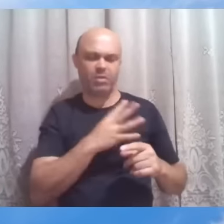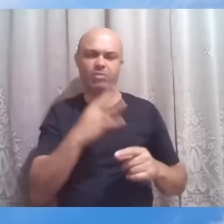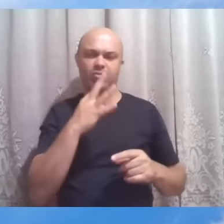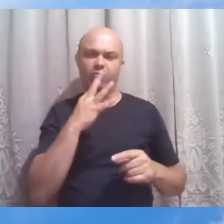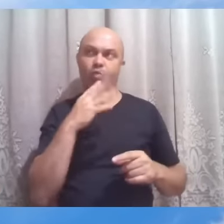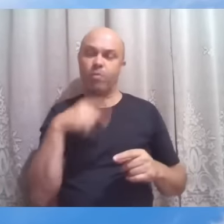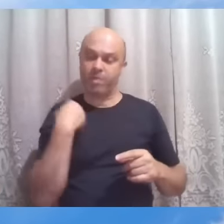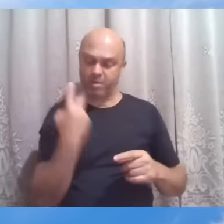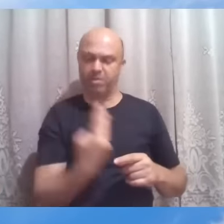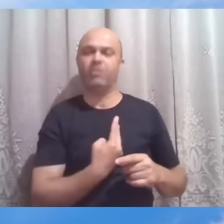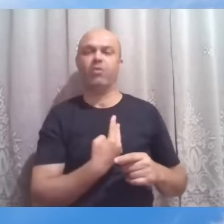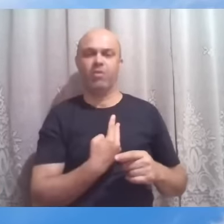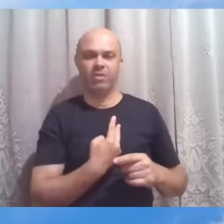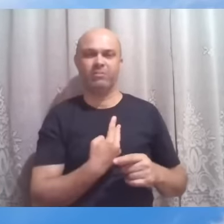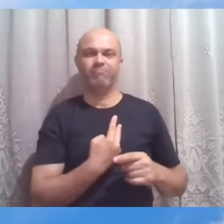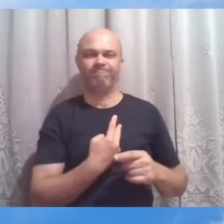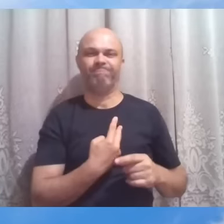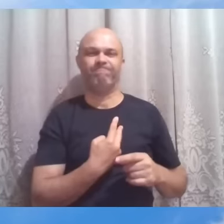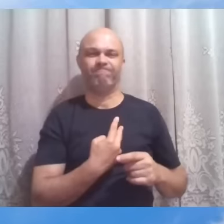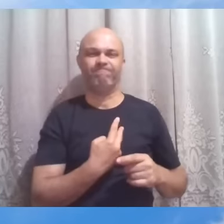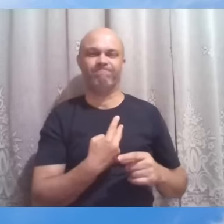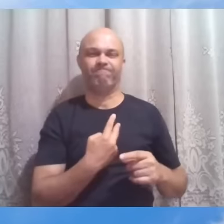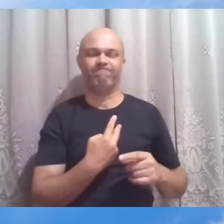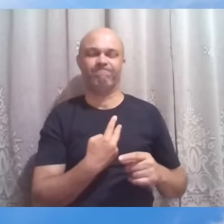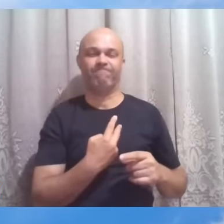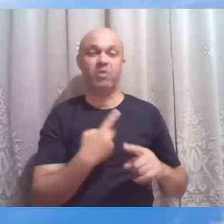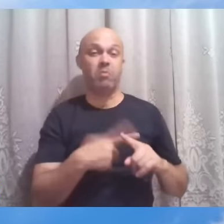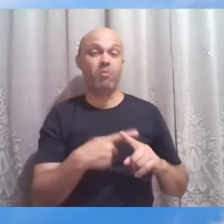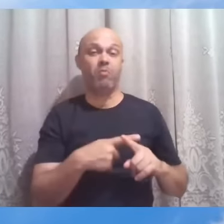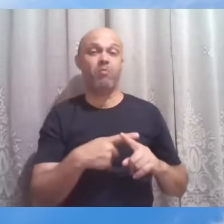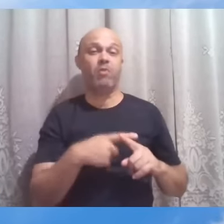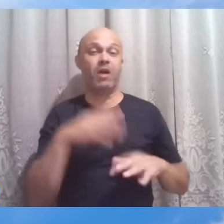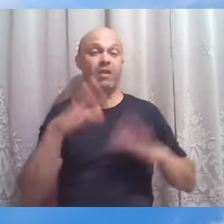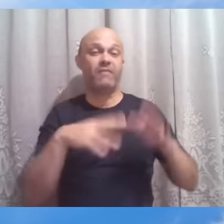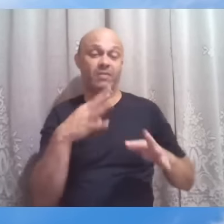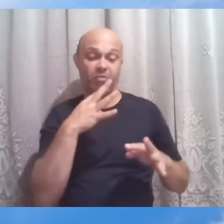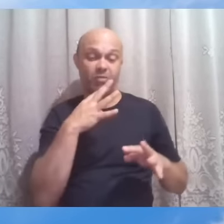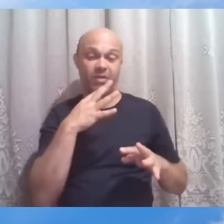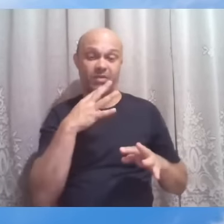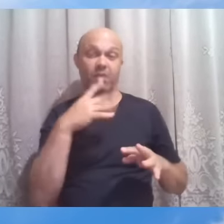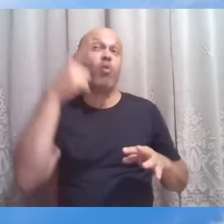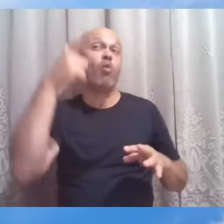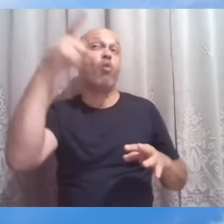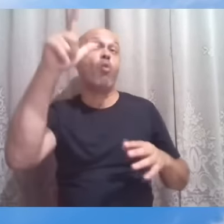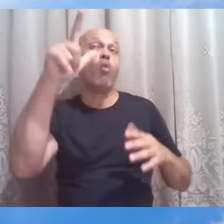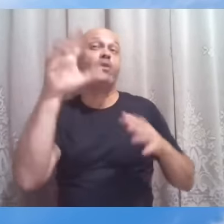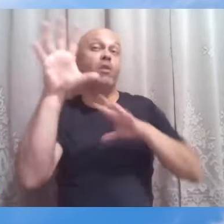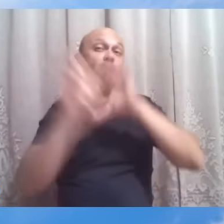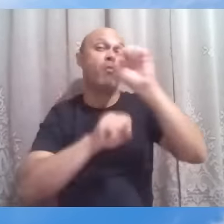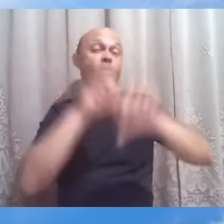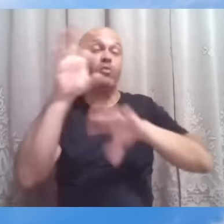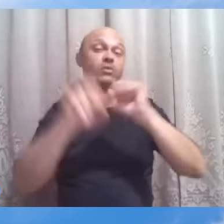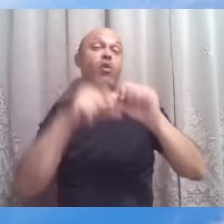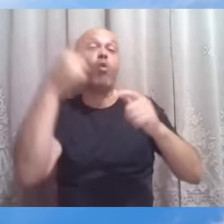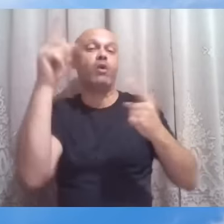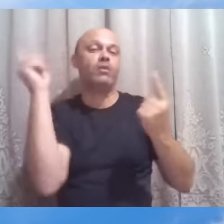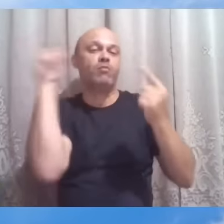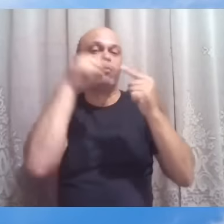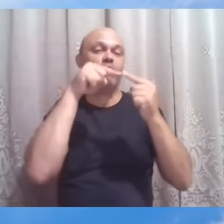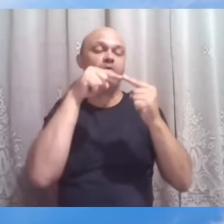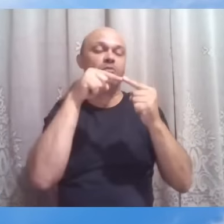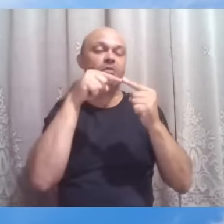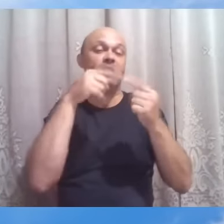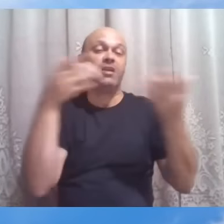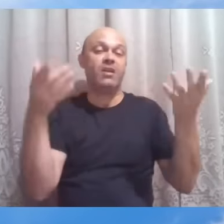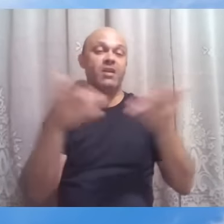Porque nos conheceram naquelas outras buscas, naqueles outros propósitos. e agora não encaixa mais tanto as buscas que tem ainda e